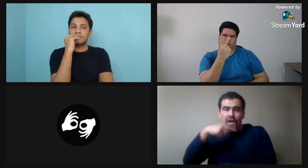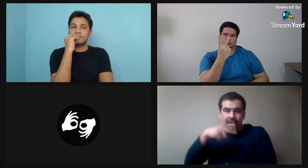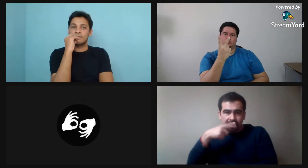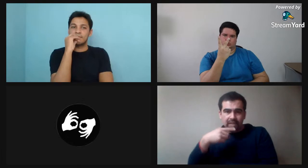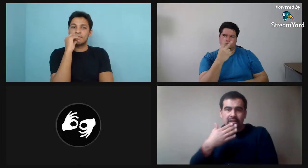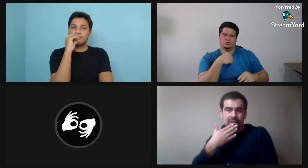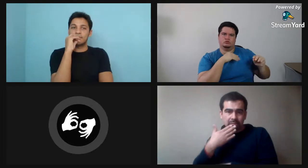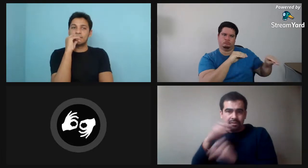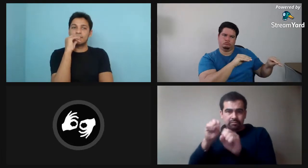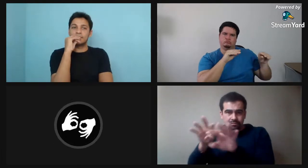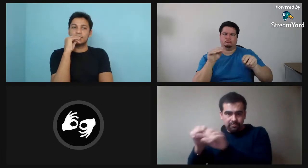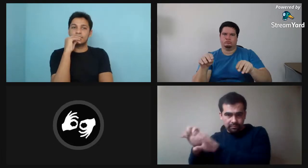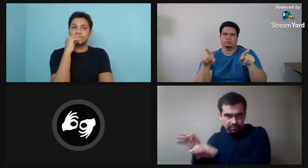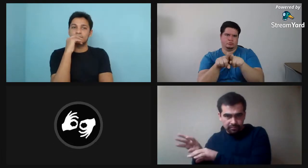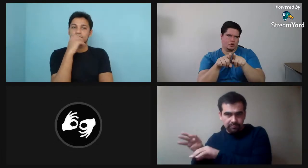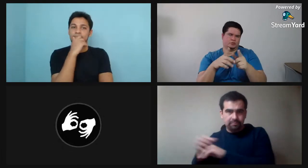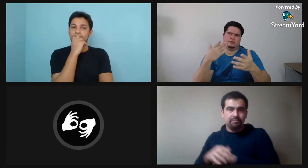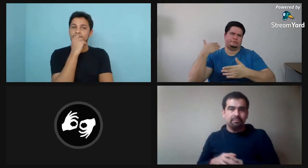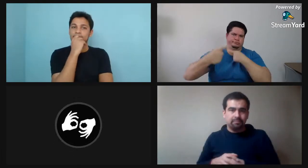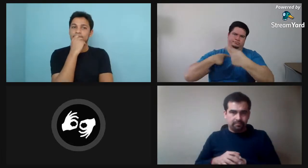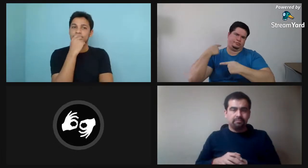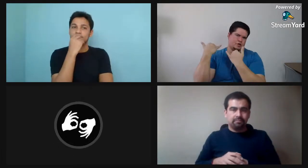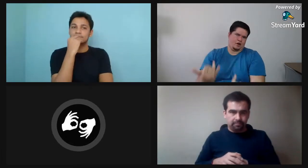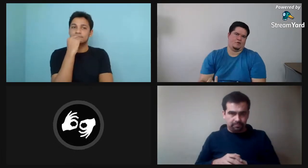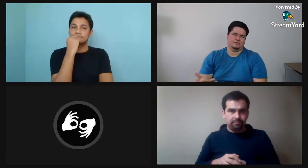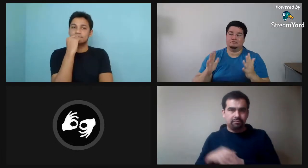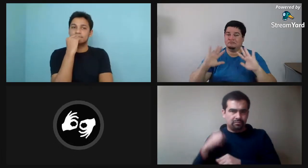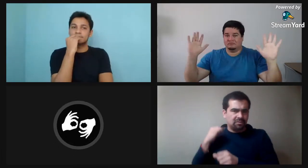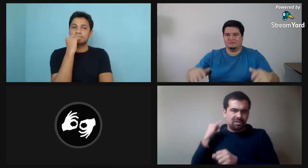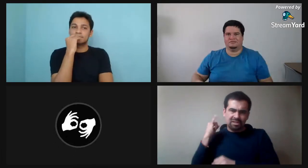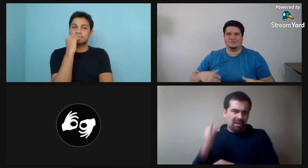y también empecé a enseñarle como profesor a niños, sordos y oyentes